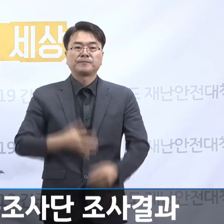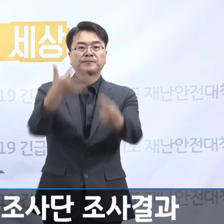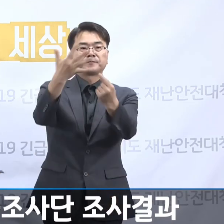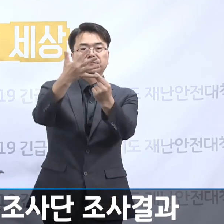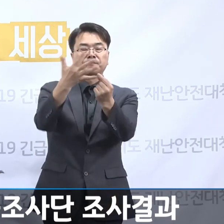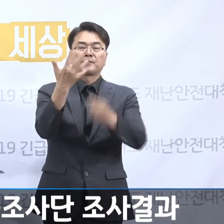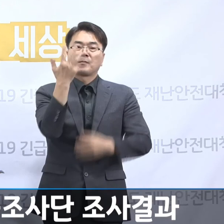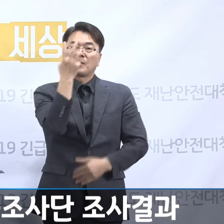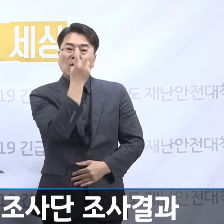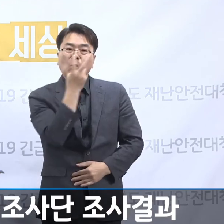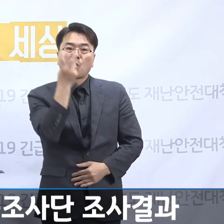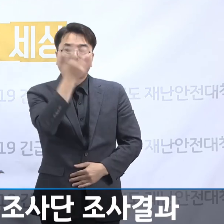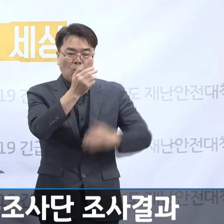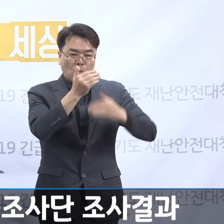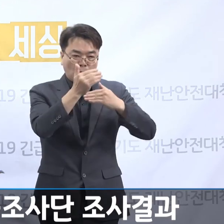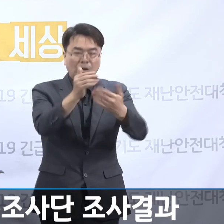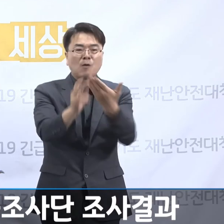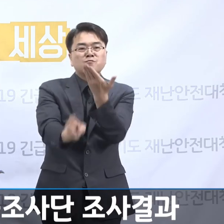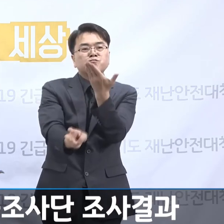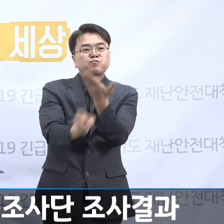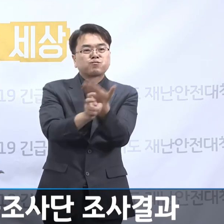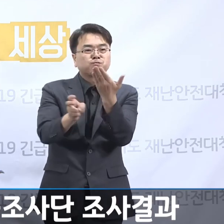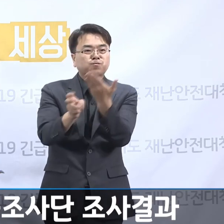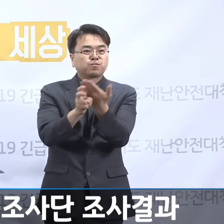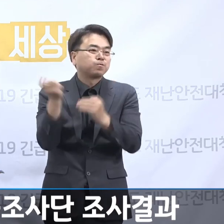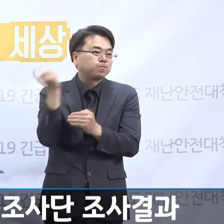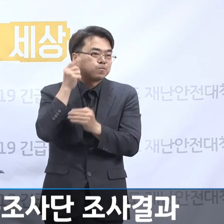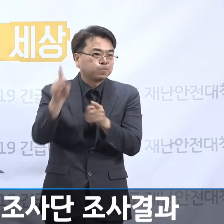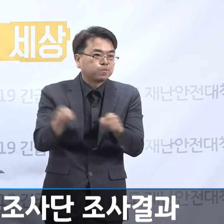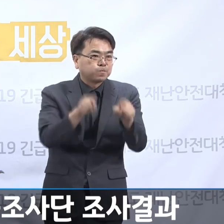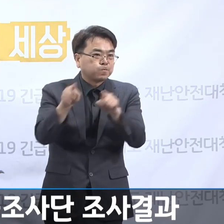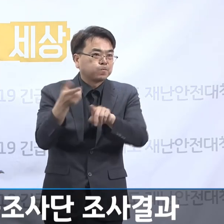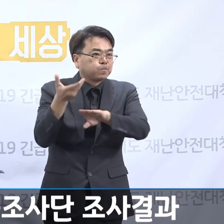아홉째, 조사과정에서 불법 녹음 사례 등이 발생했습니다.